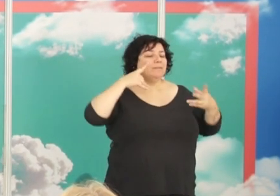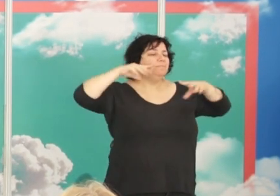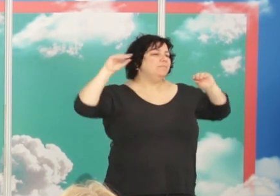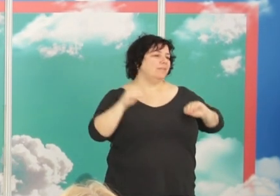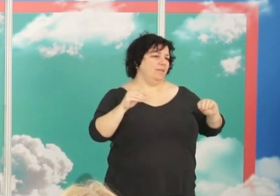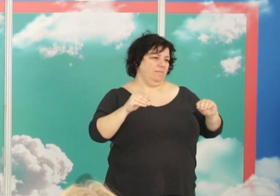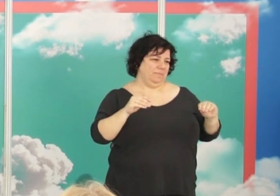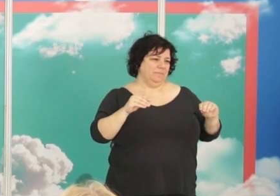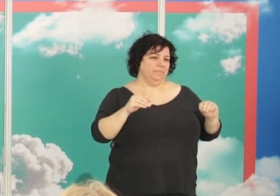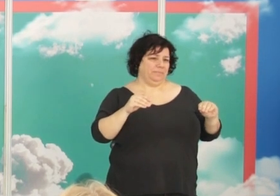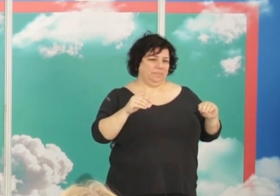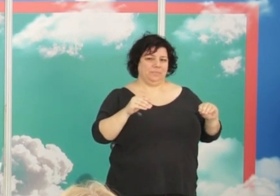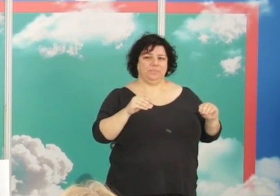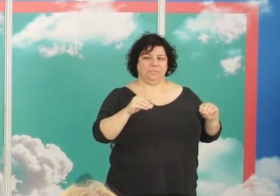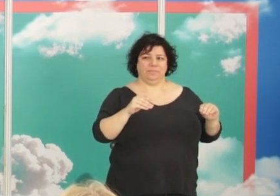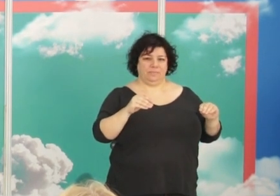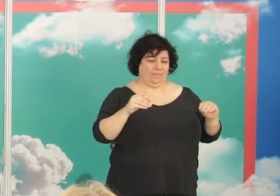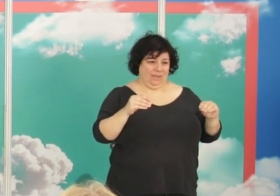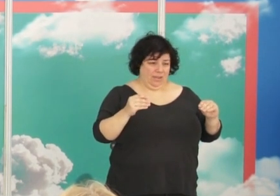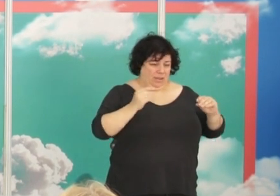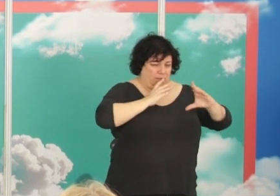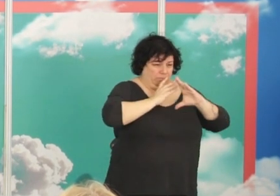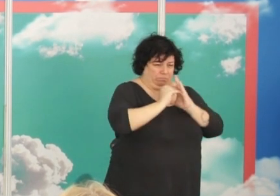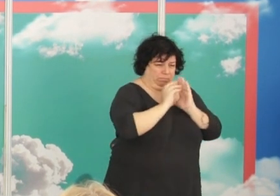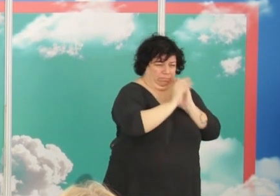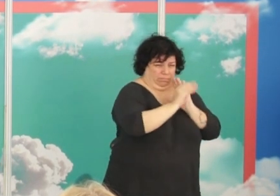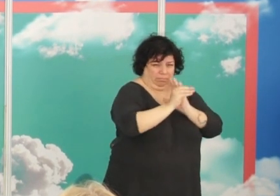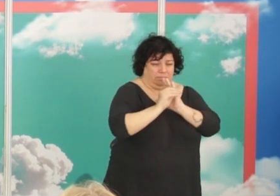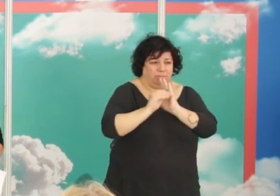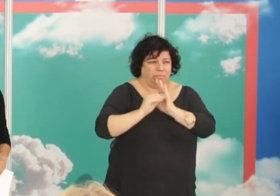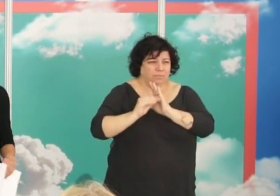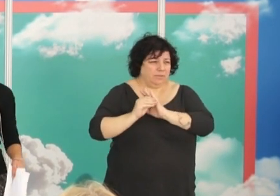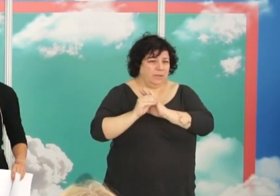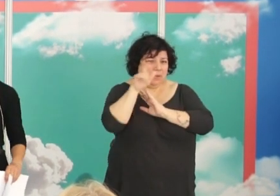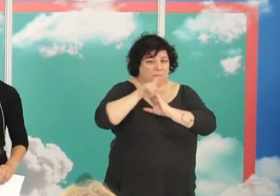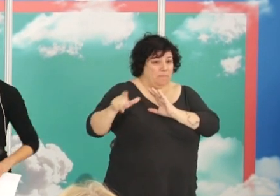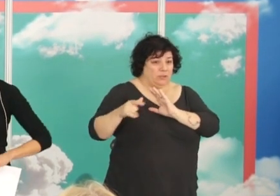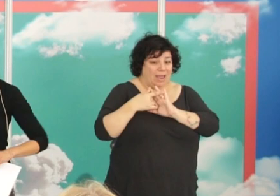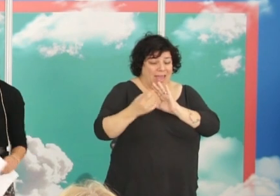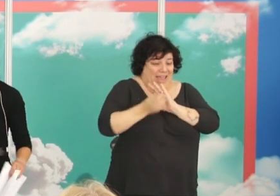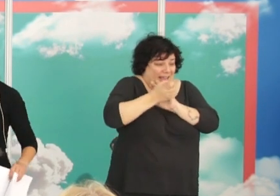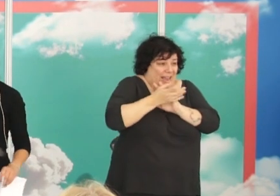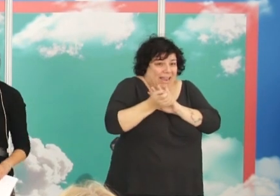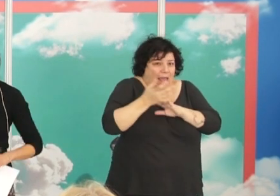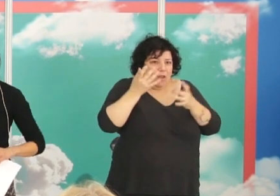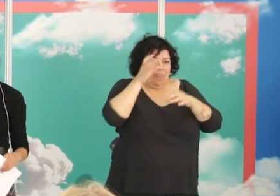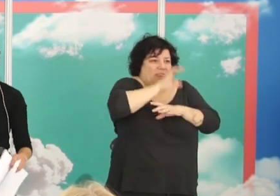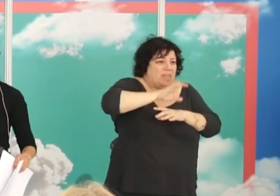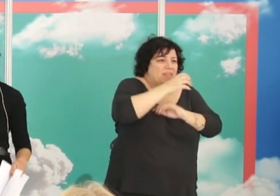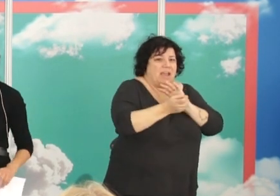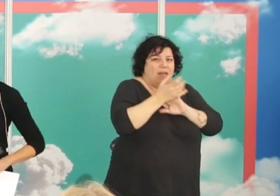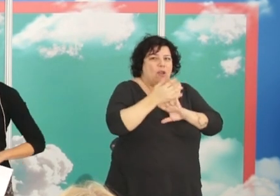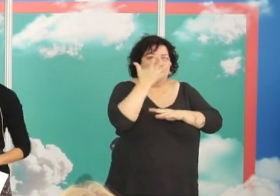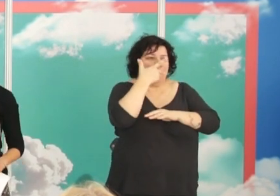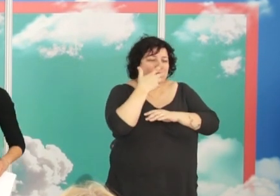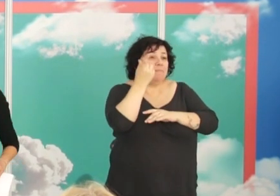evidente. Tuvieron que salieron de este país muchísimas personas creadoras creadoras de ciencia creadoras de